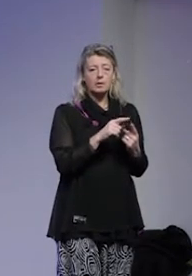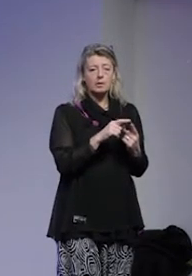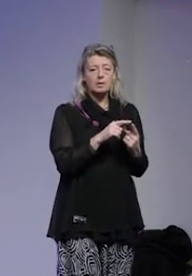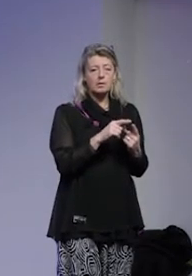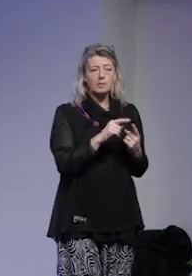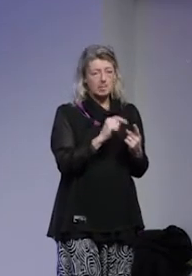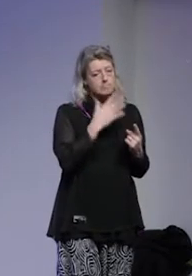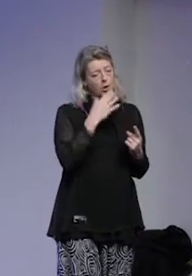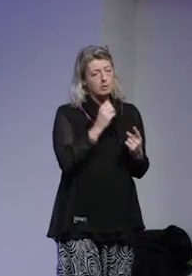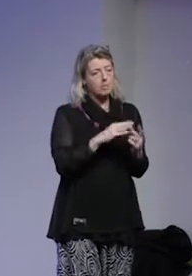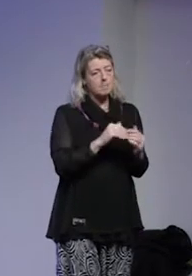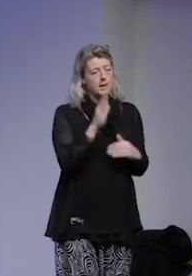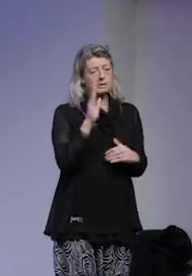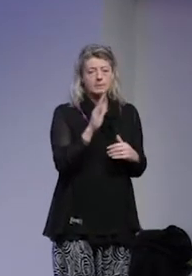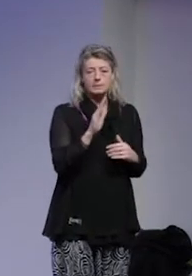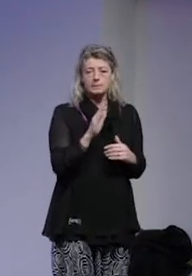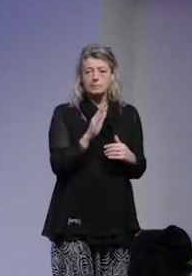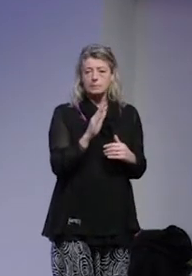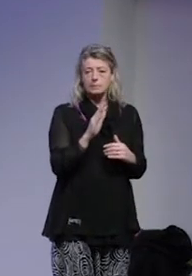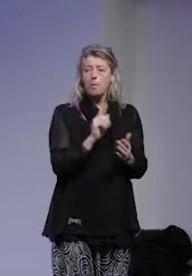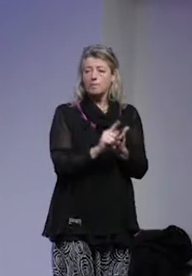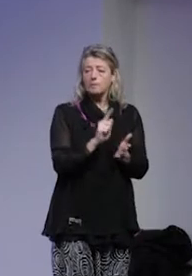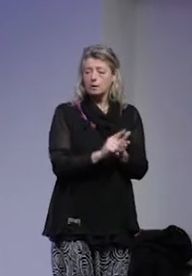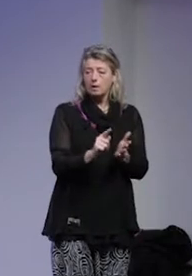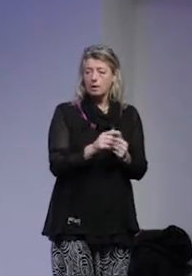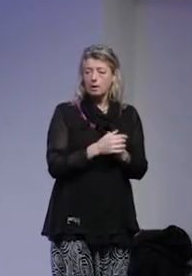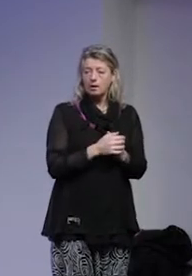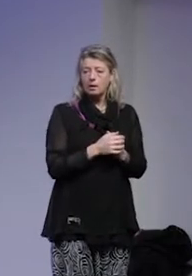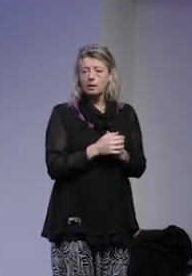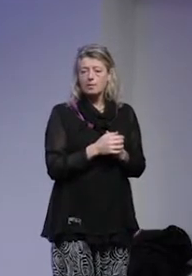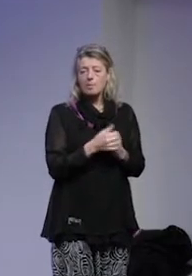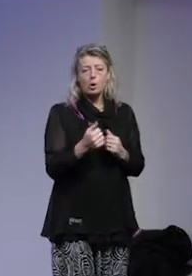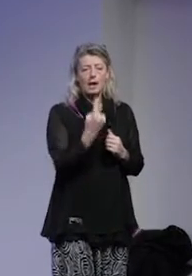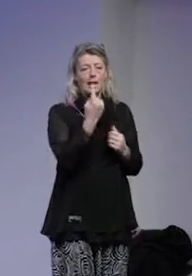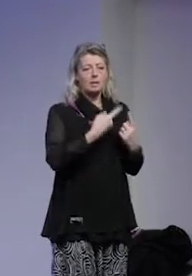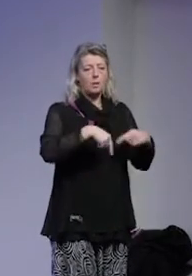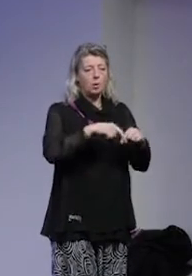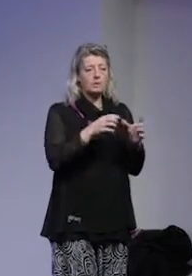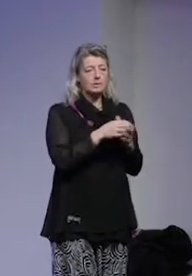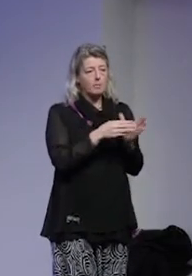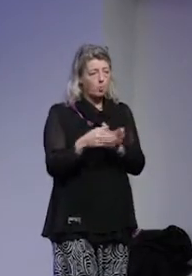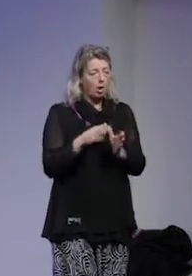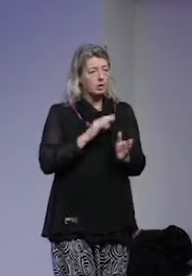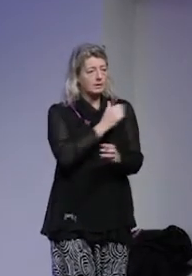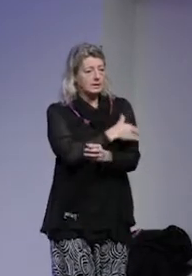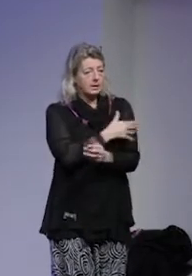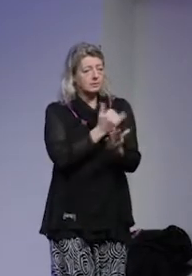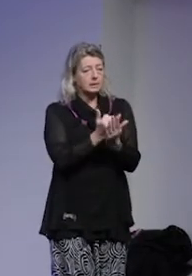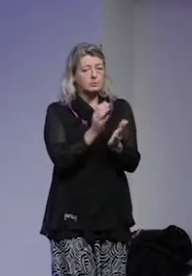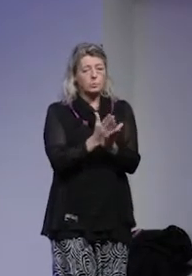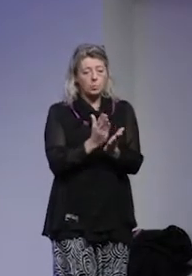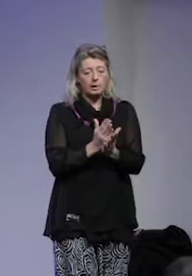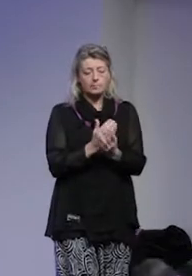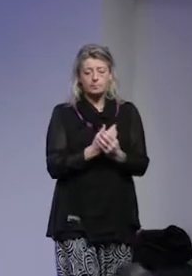man pratar om allra mest frekvent. Men endast en lokal samordnare har sin tjänst inom skolan.